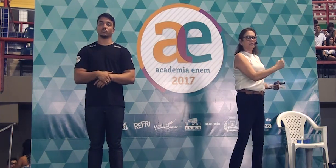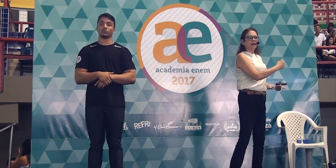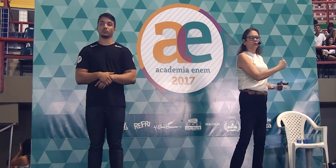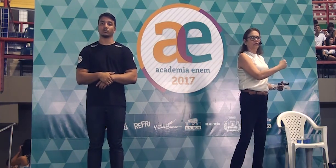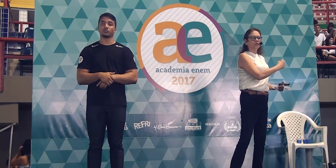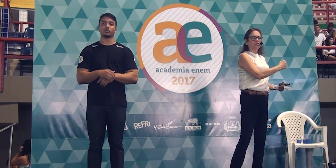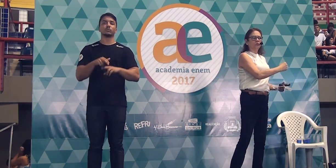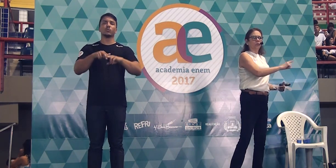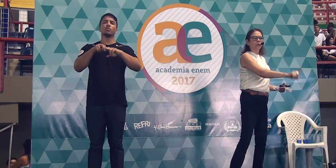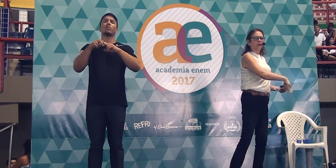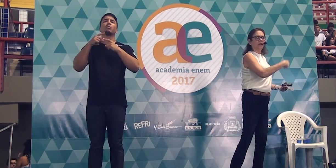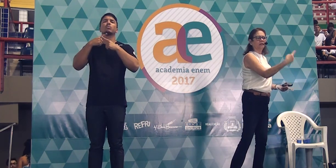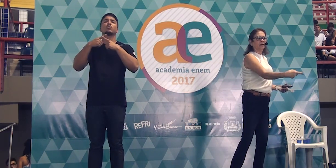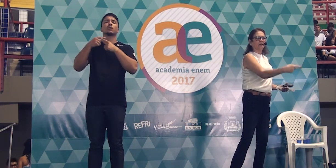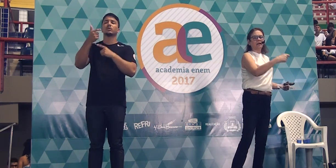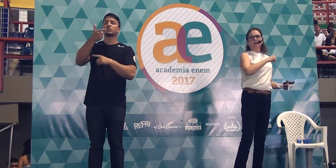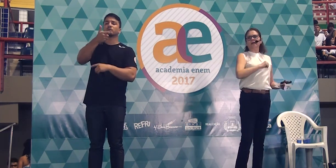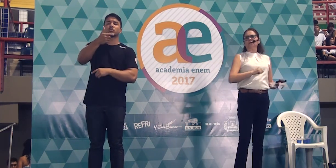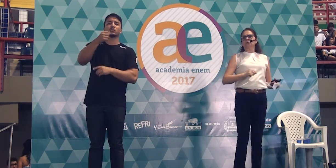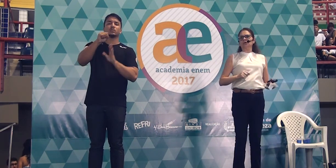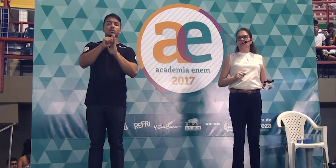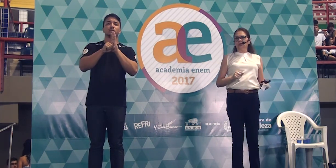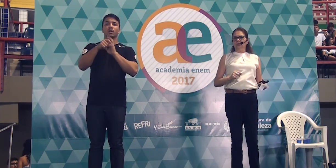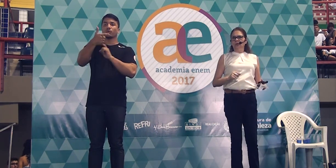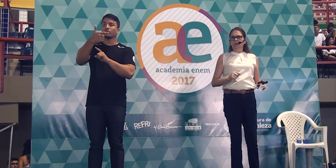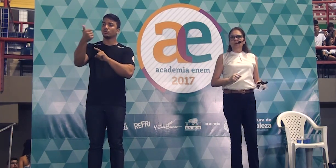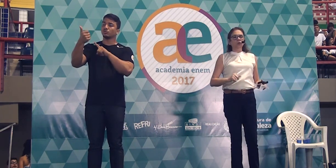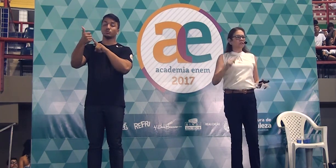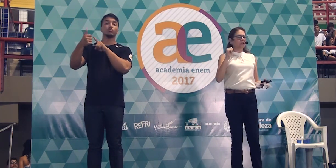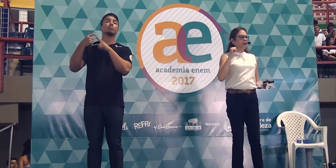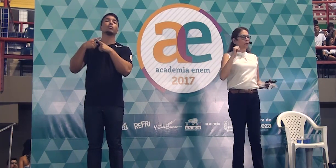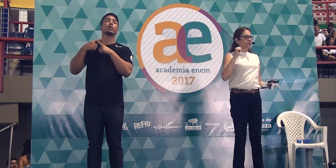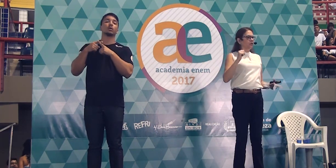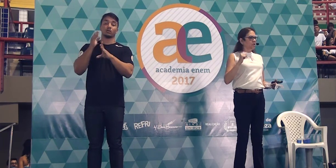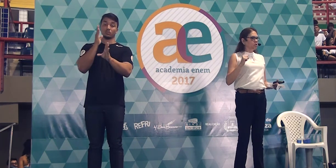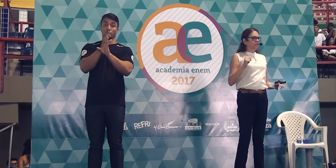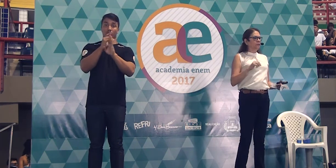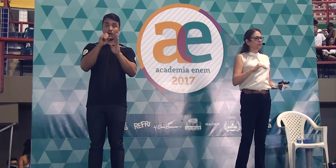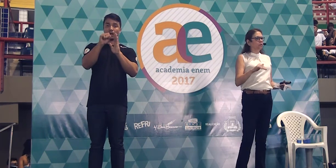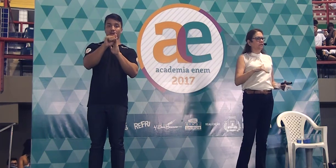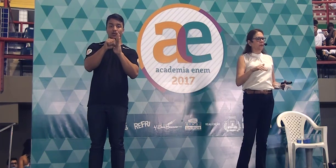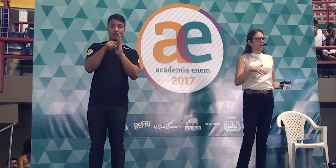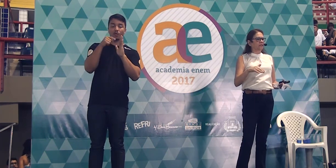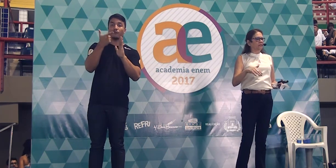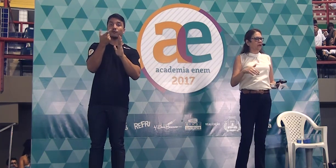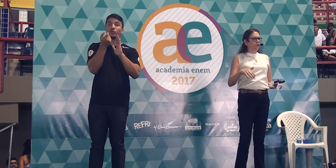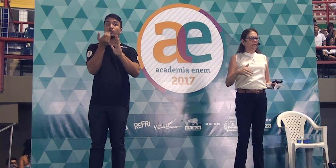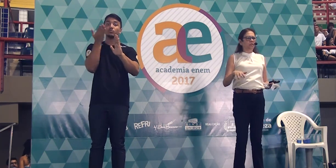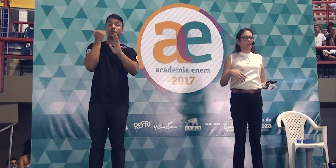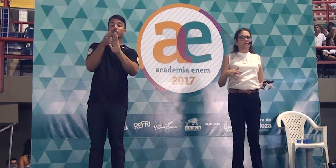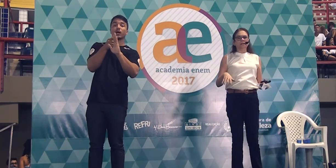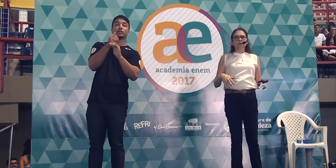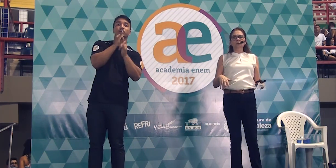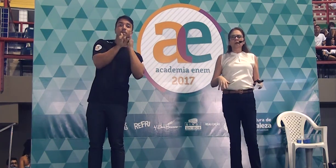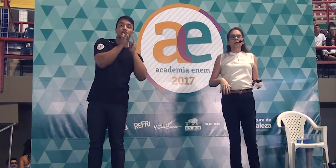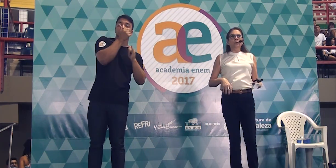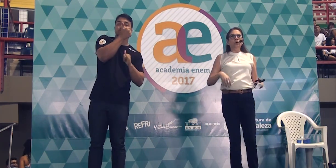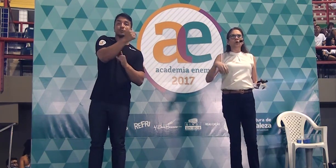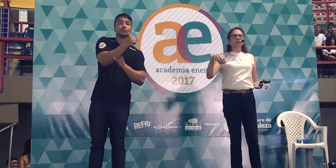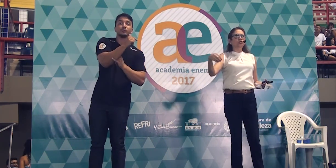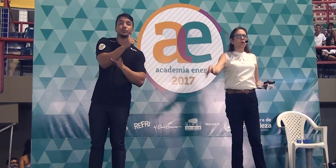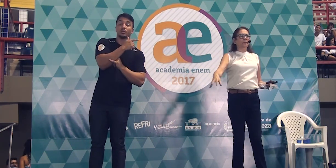que que tem século XXI? Porque entra a internet no jogo. No século XX, as pessoas banalizavam a medicação